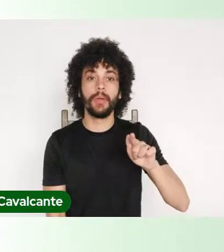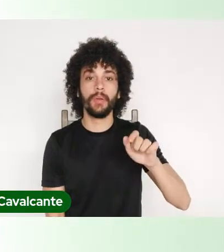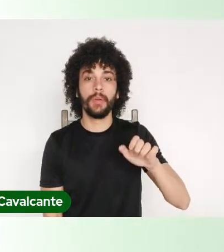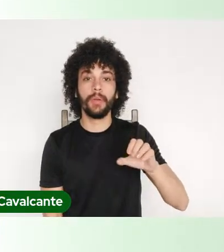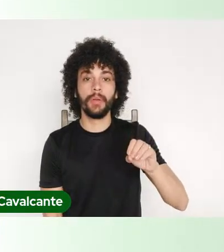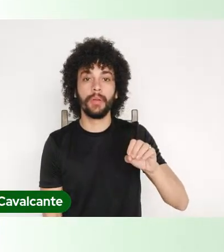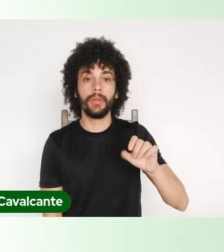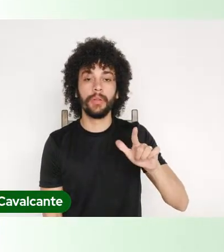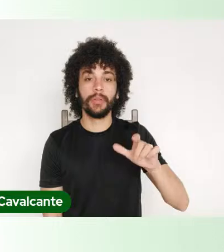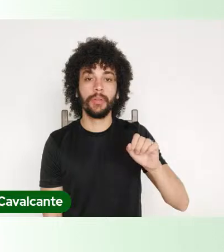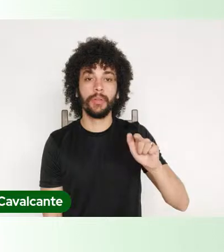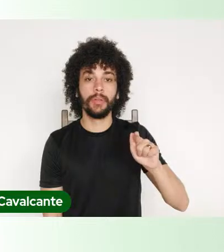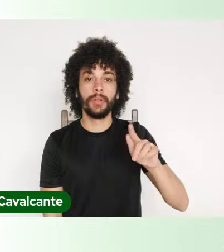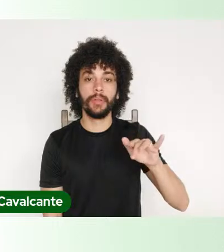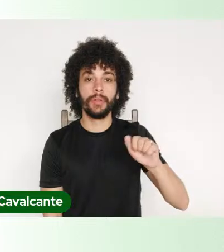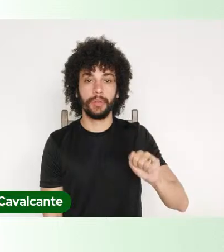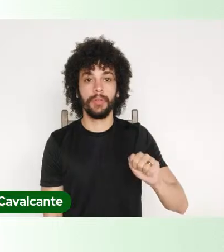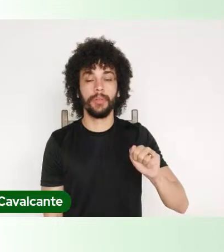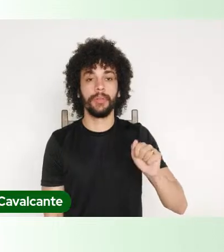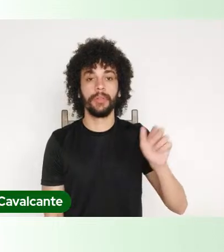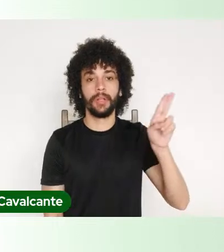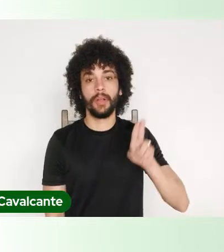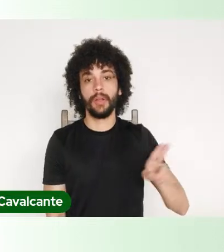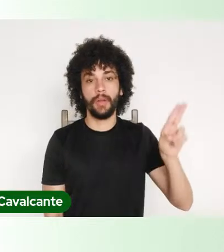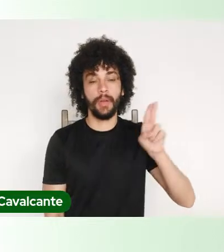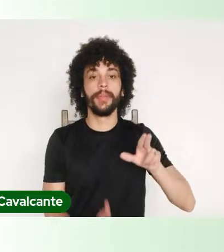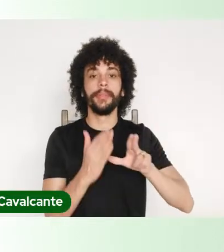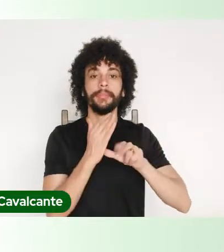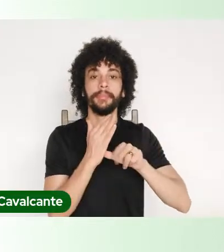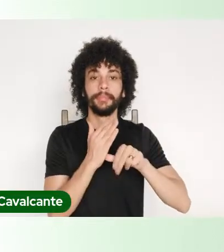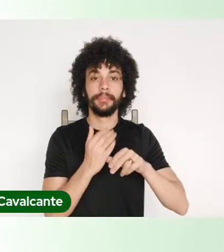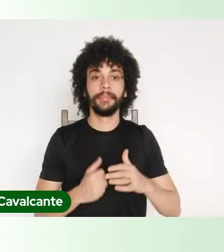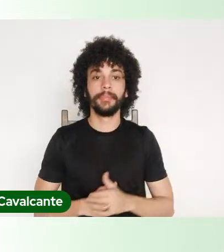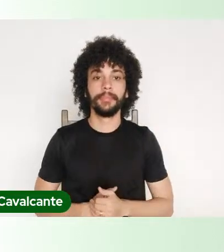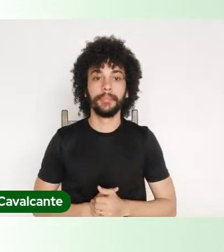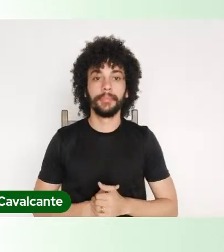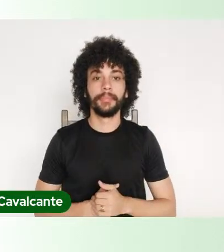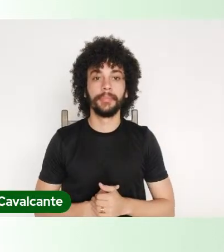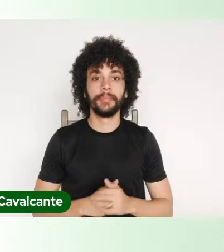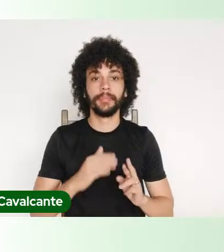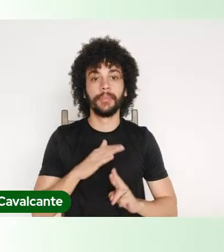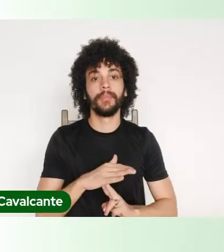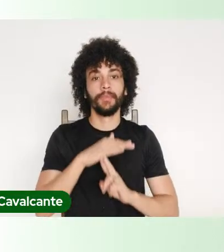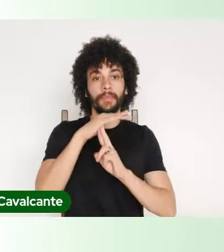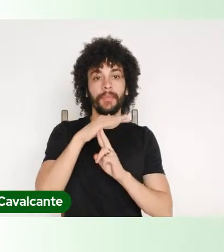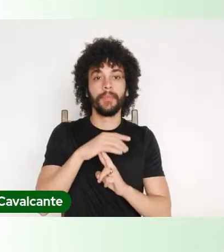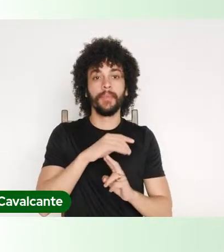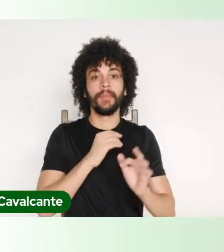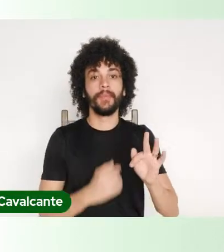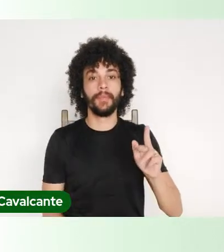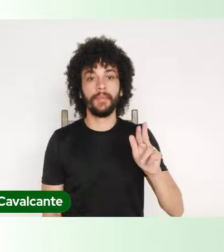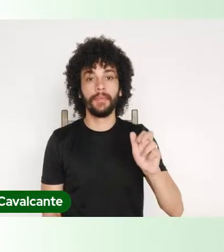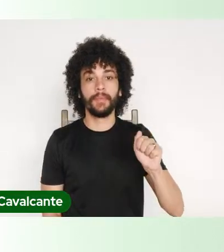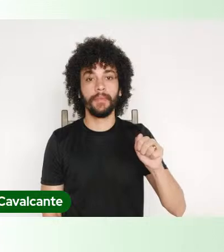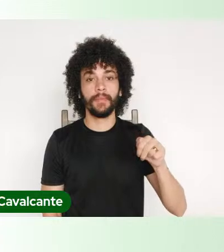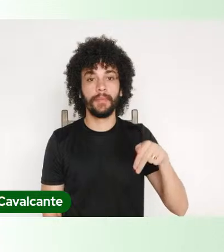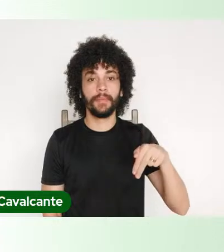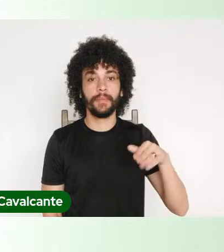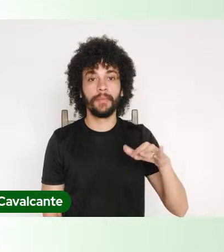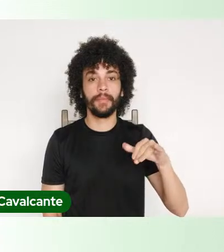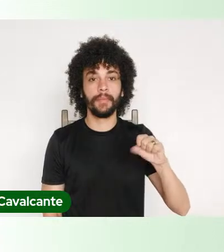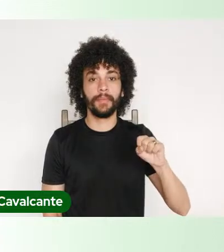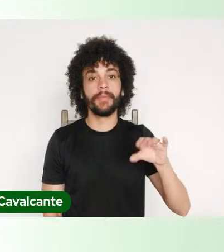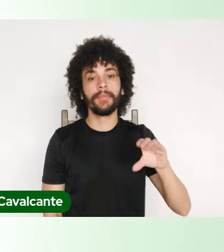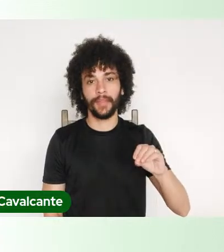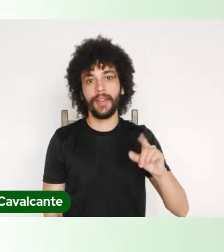geofísica na Universidade Federal do Pará, que o leitor Francisco foi nosso aluno. O com muito orgulho.